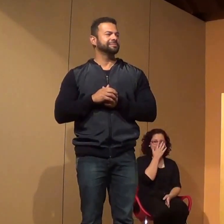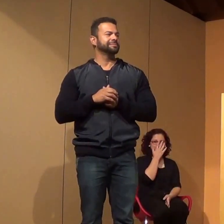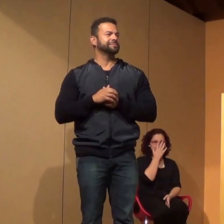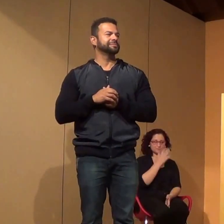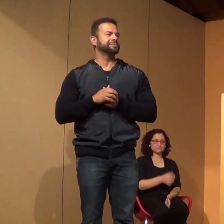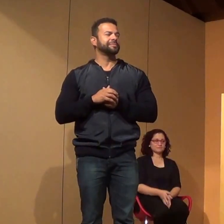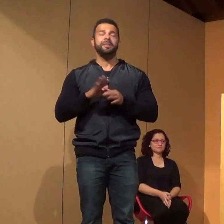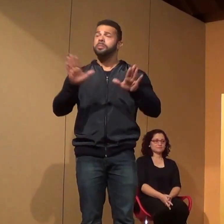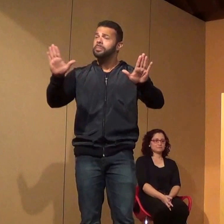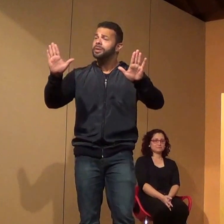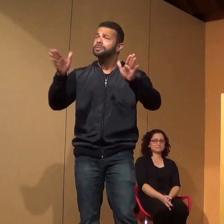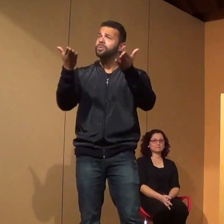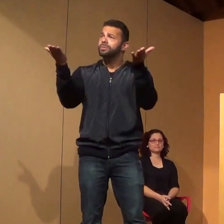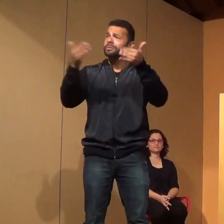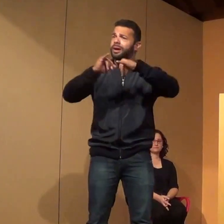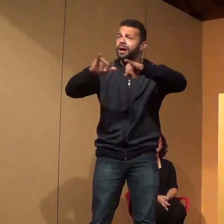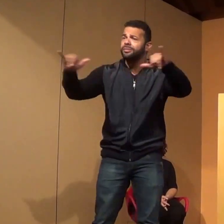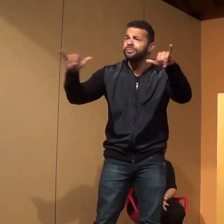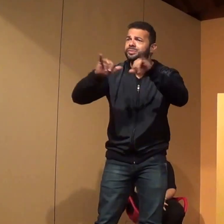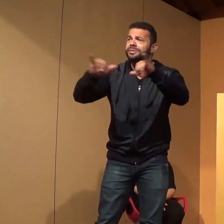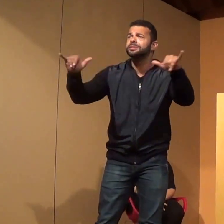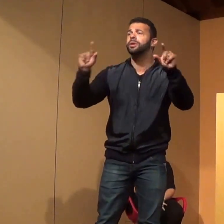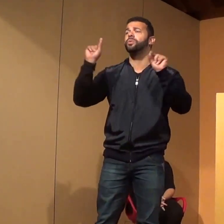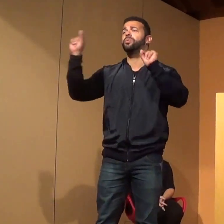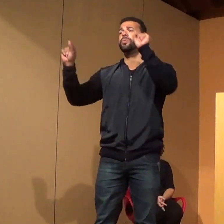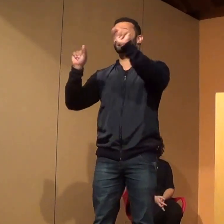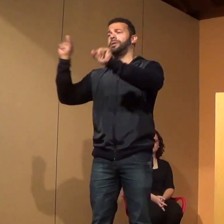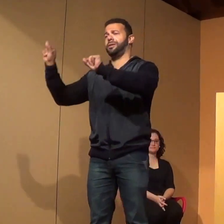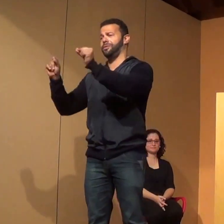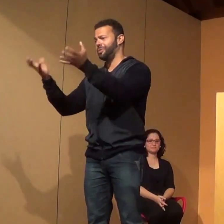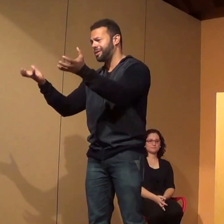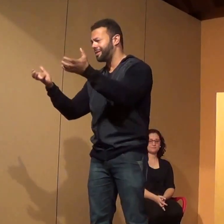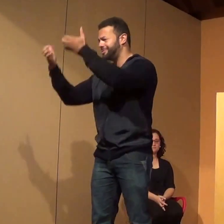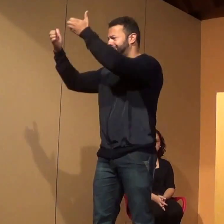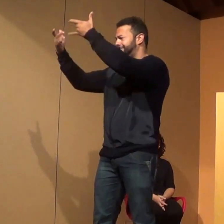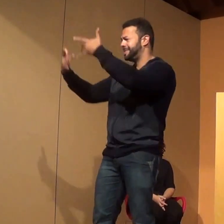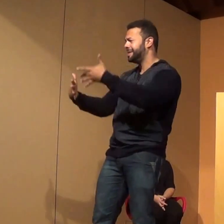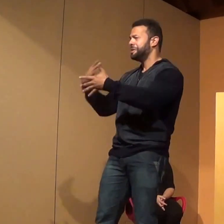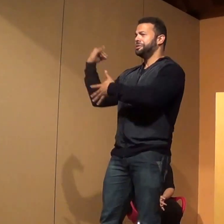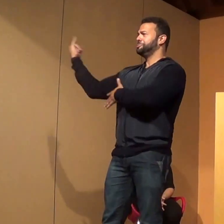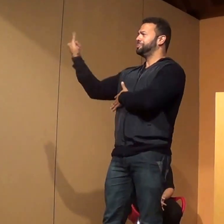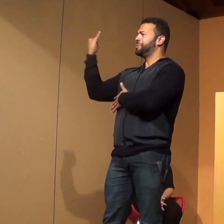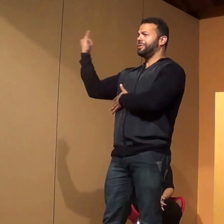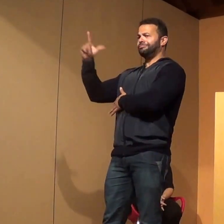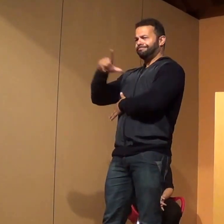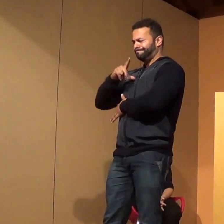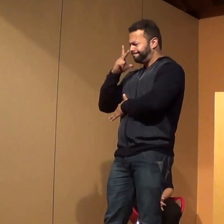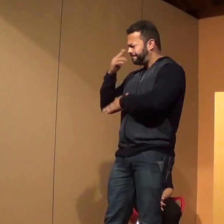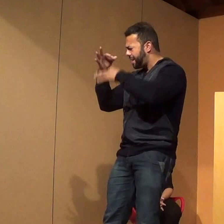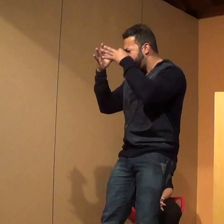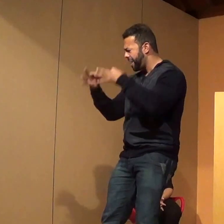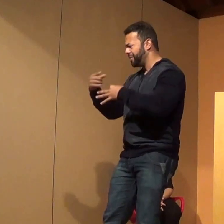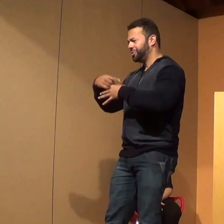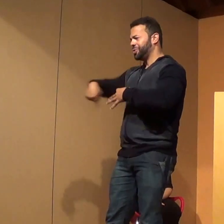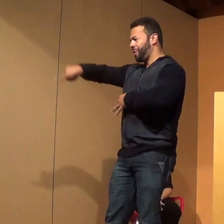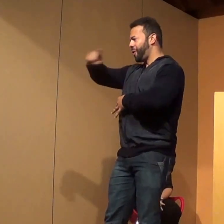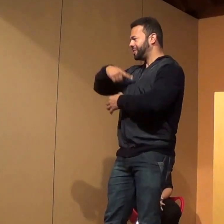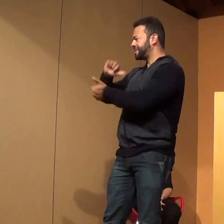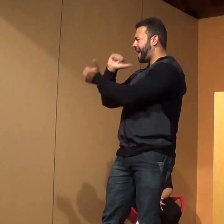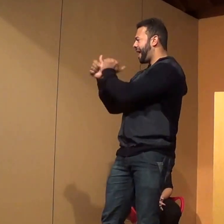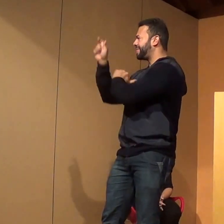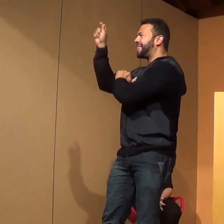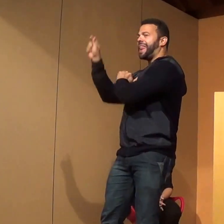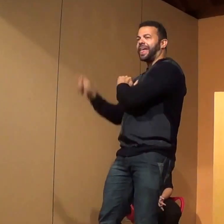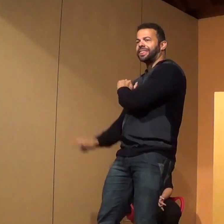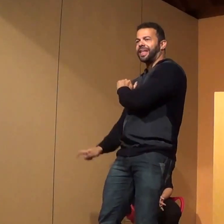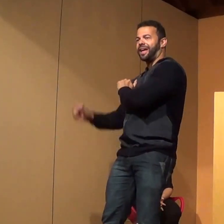Mas o que eu quero dizer é a importância... Considerem-se atletas nesse